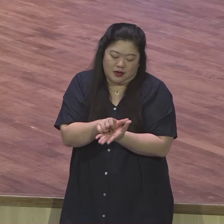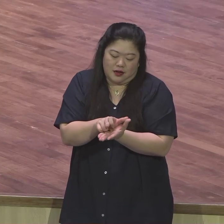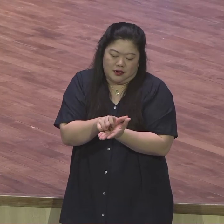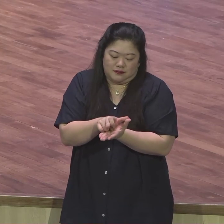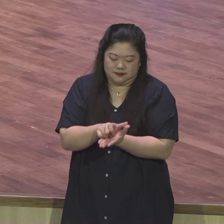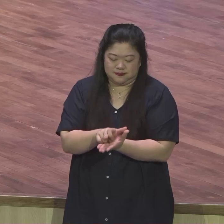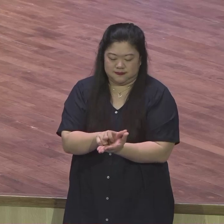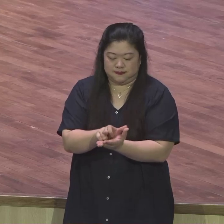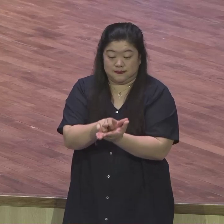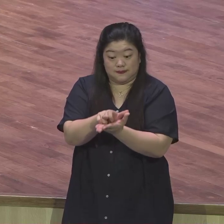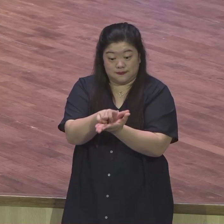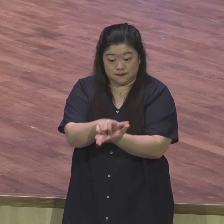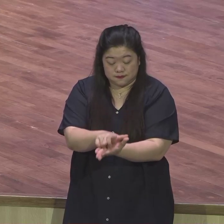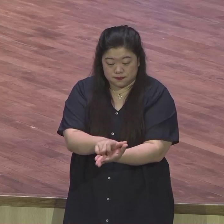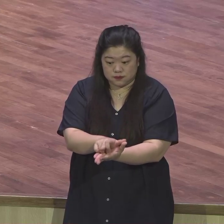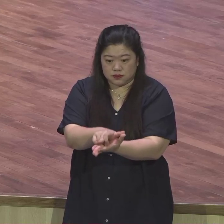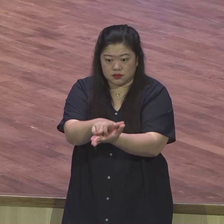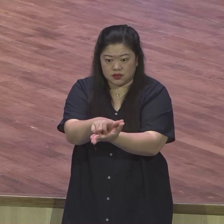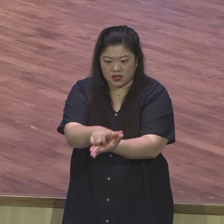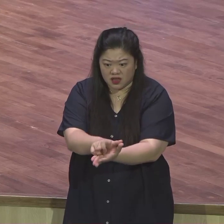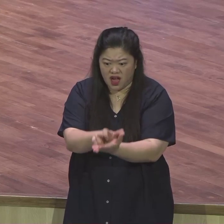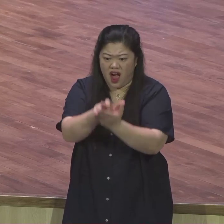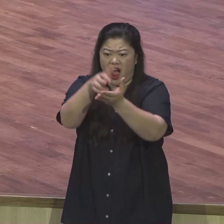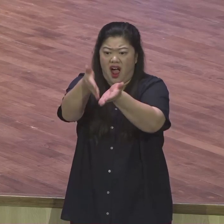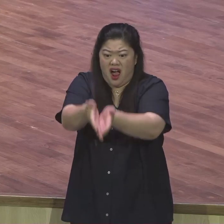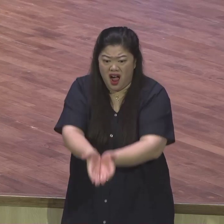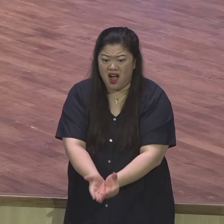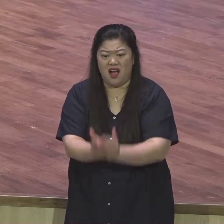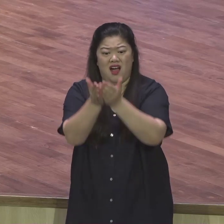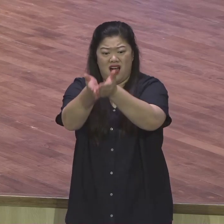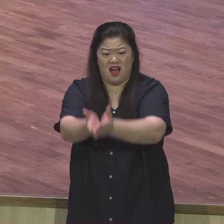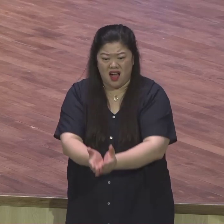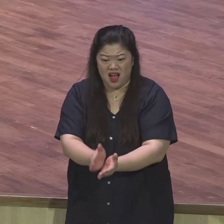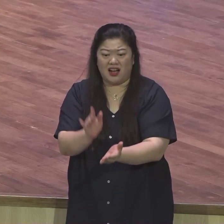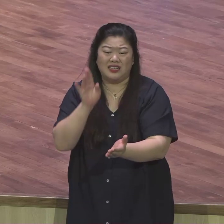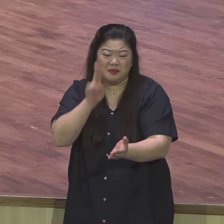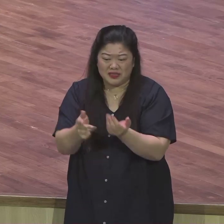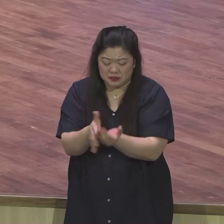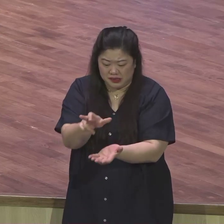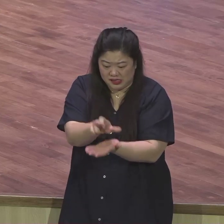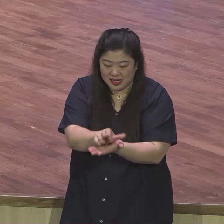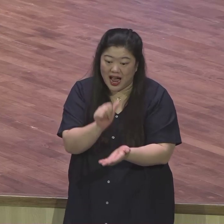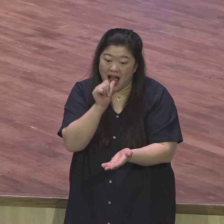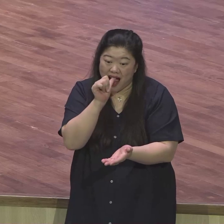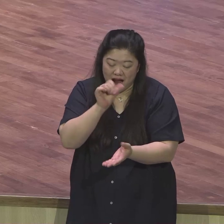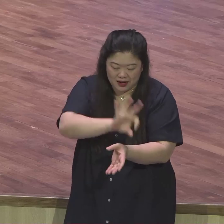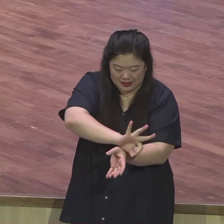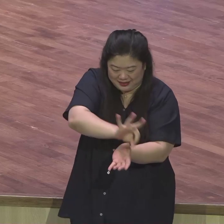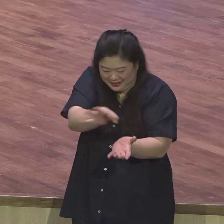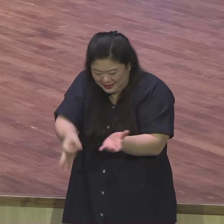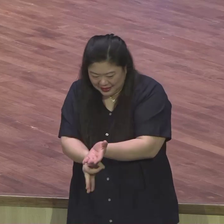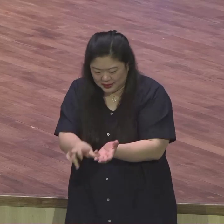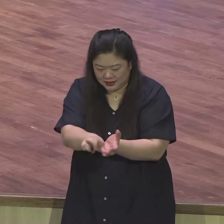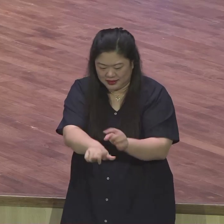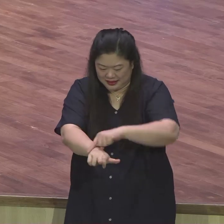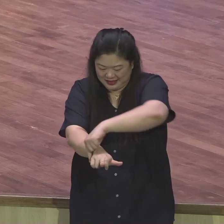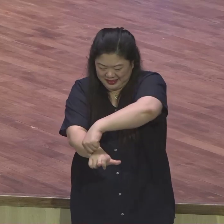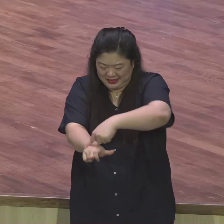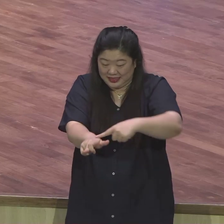만나가지고 대포를 묶어놨던 쇠사슬이 끊어져 버립니다. 쇠사슬이 끊어져 버리니까 배에서